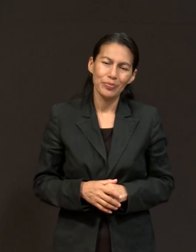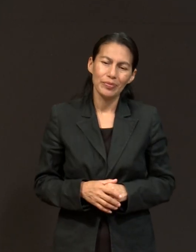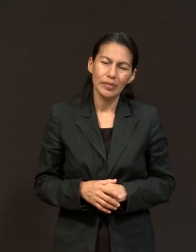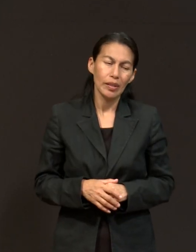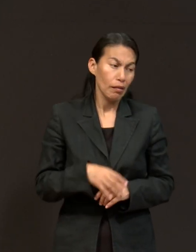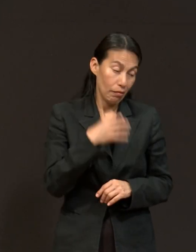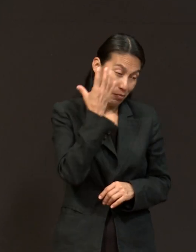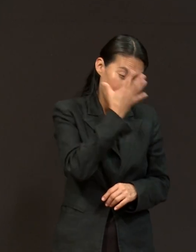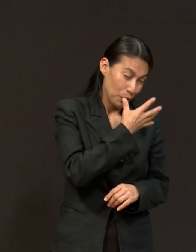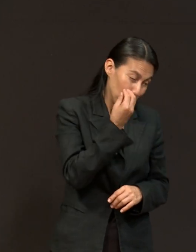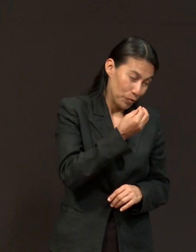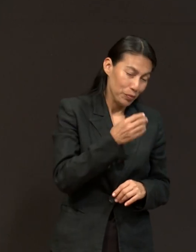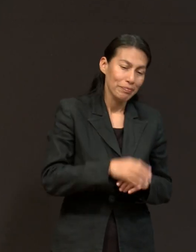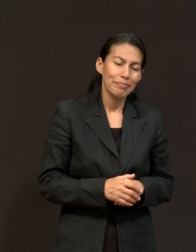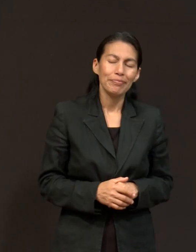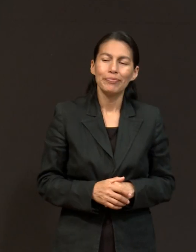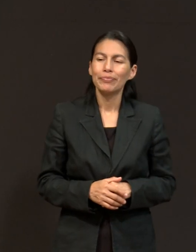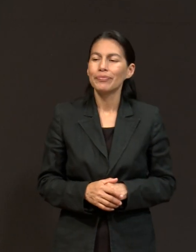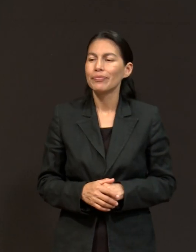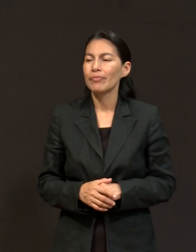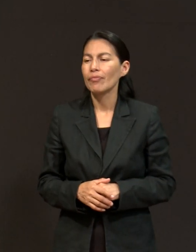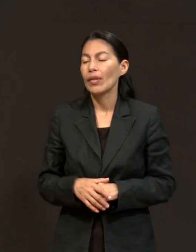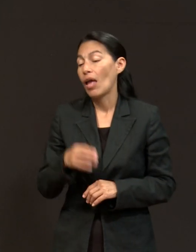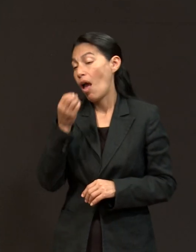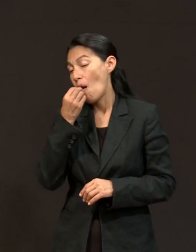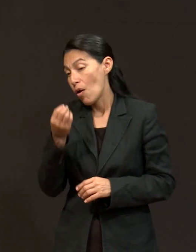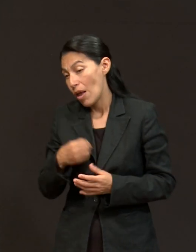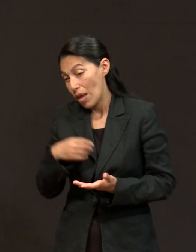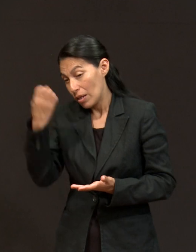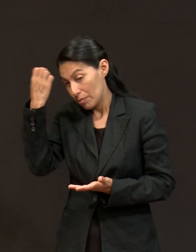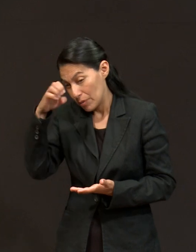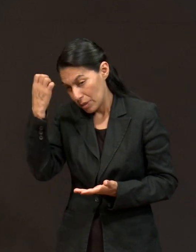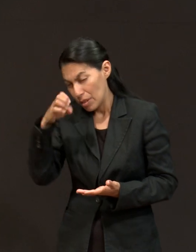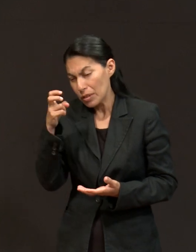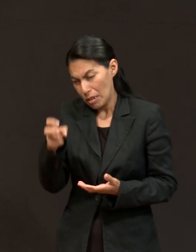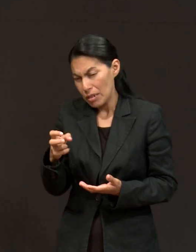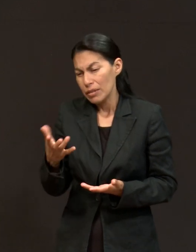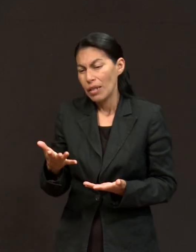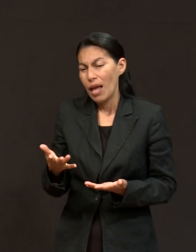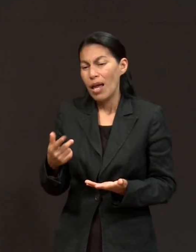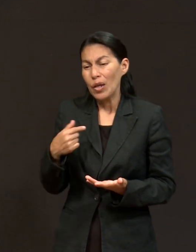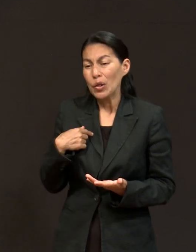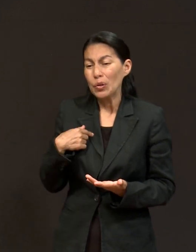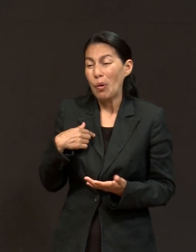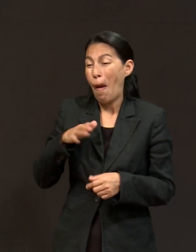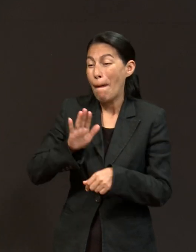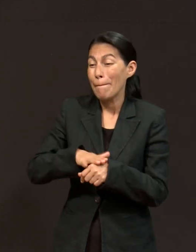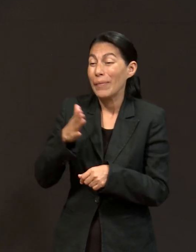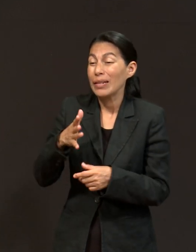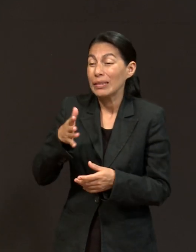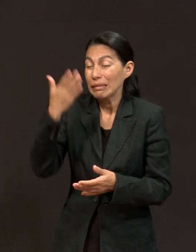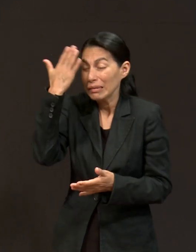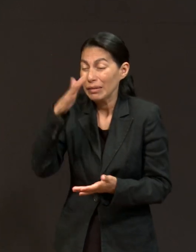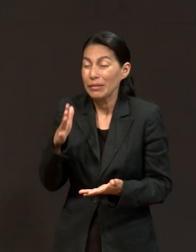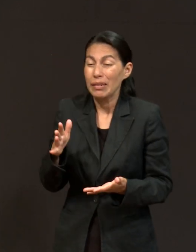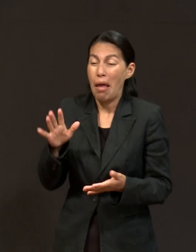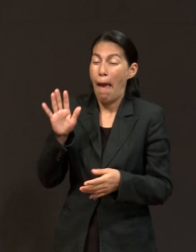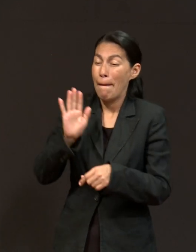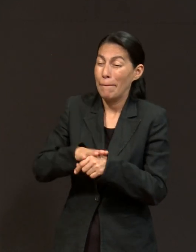a pesar de esa experiencia en la niñez, también me pasó en la adolescencia que yo quería saber algo más acerca de la oración,